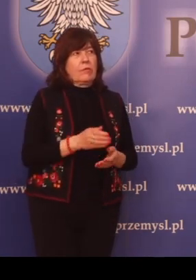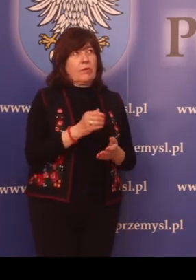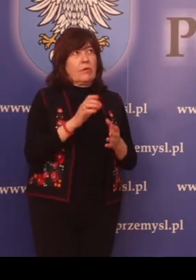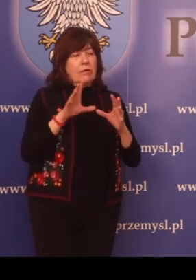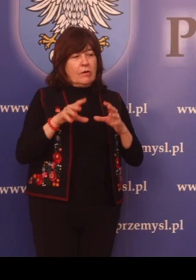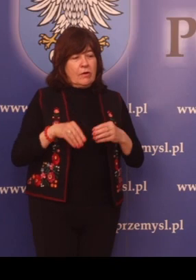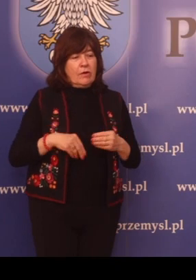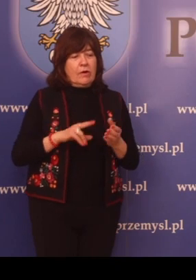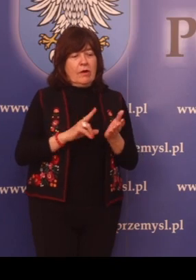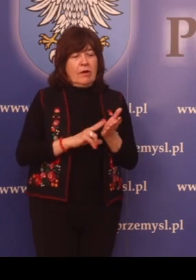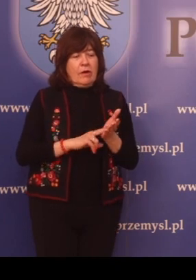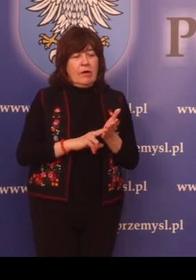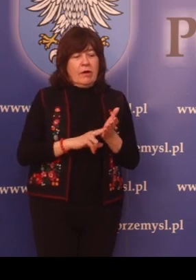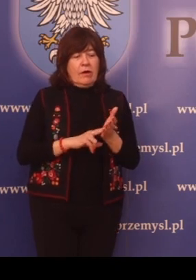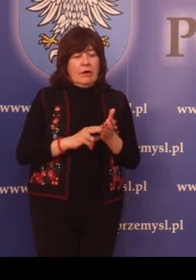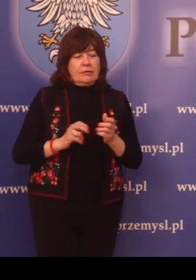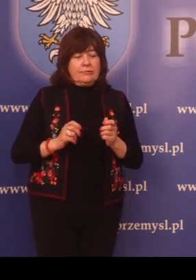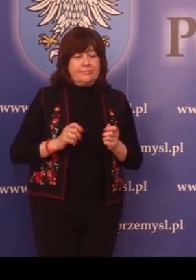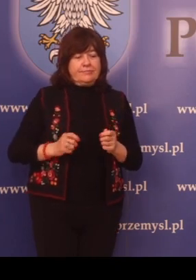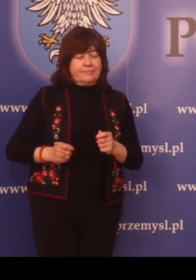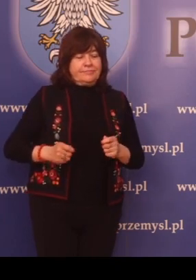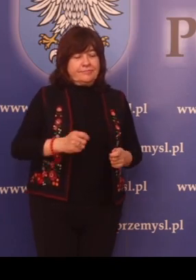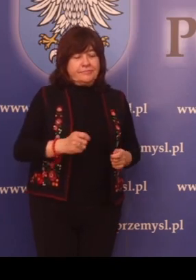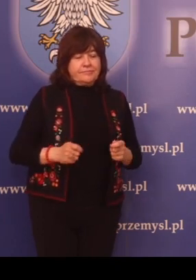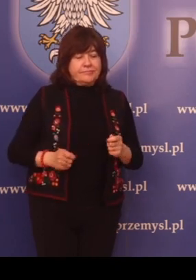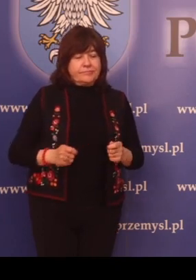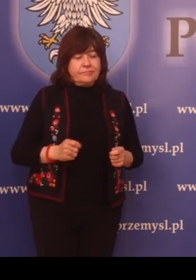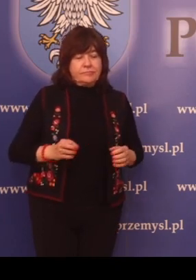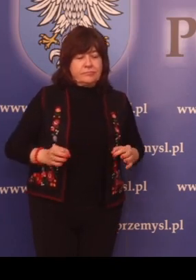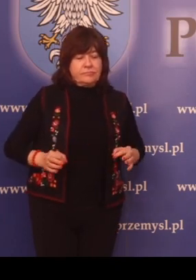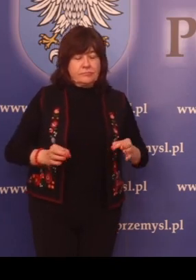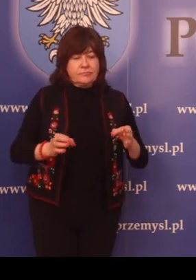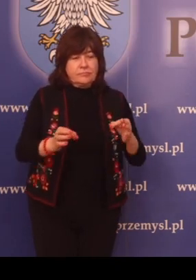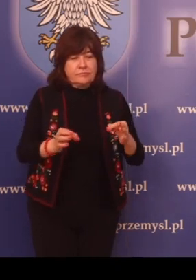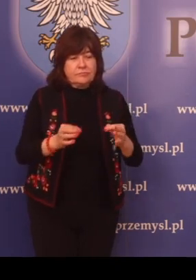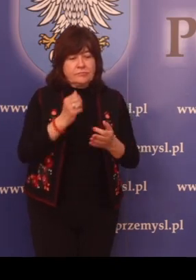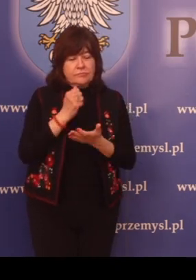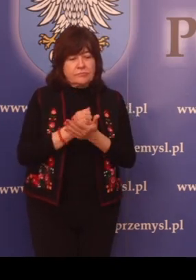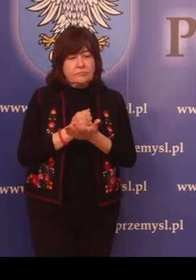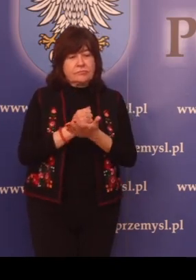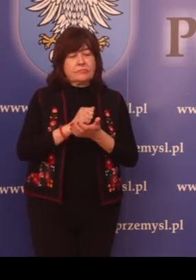uprzywilejowanym lub pojazdem przewożącym wartości pieniężne.